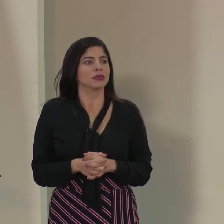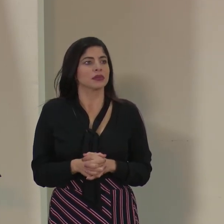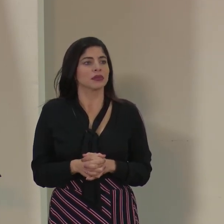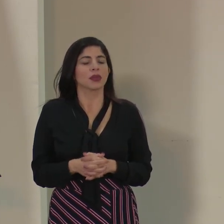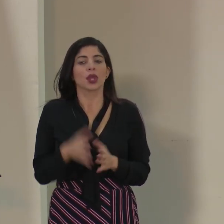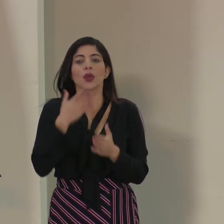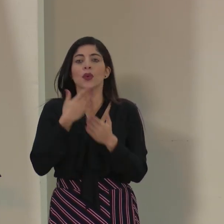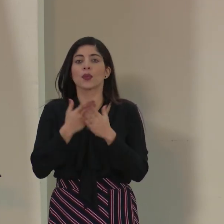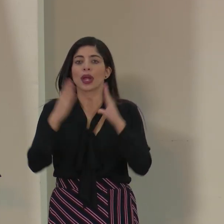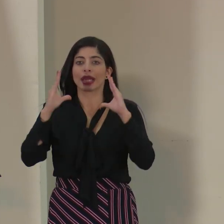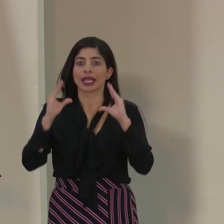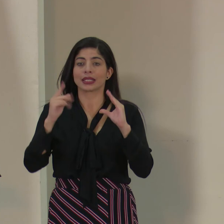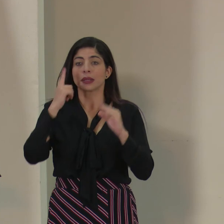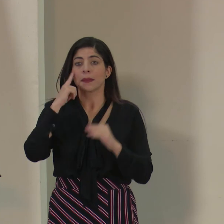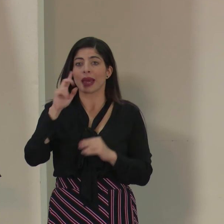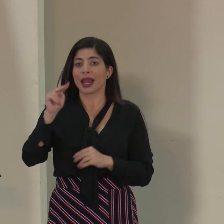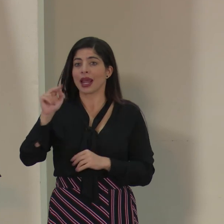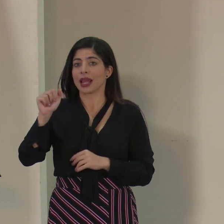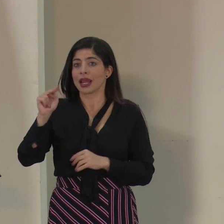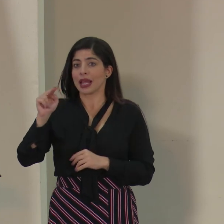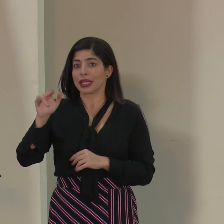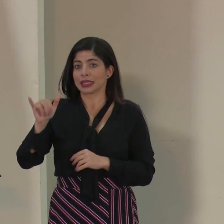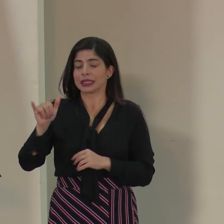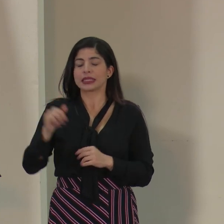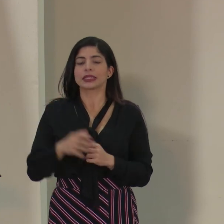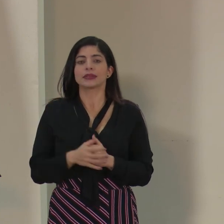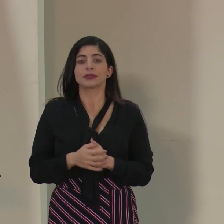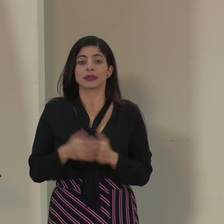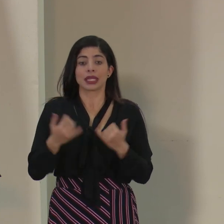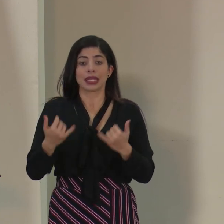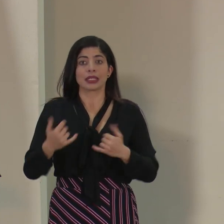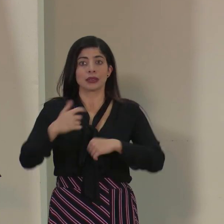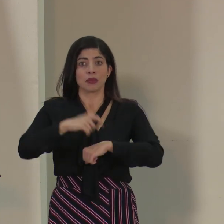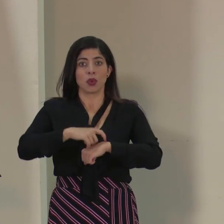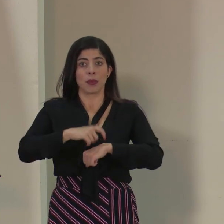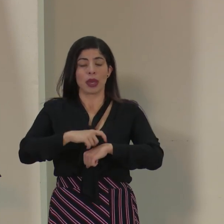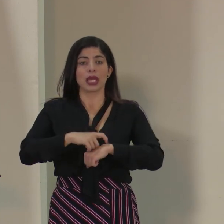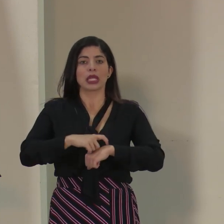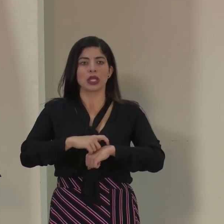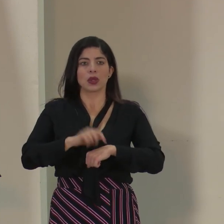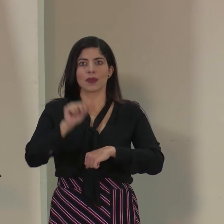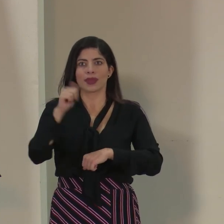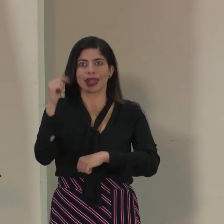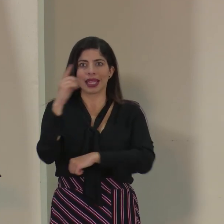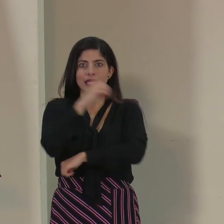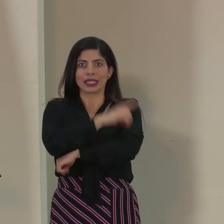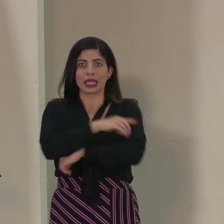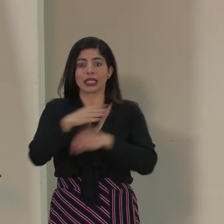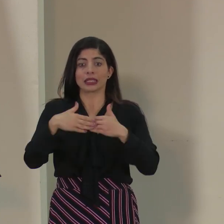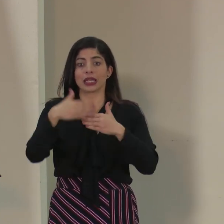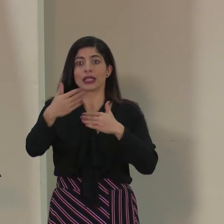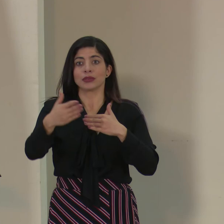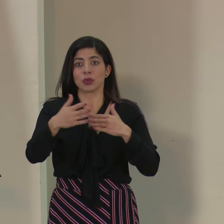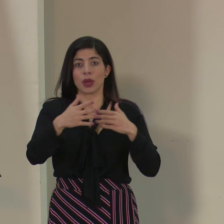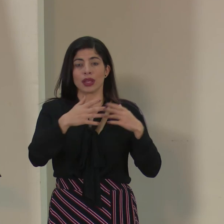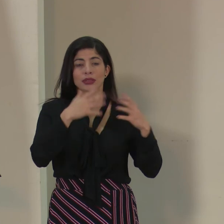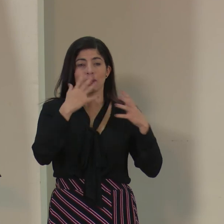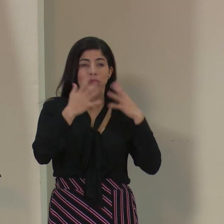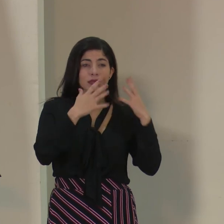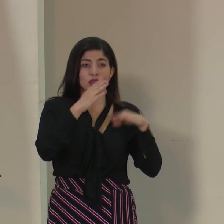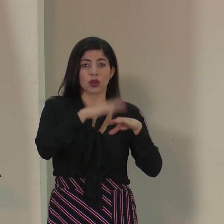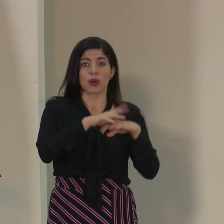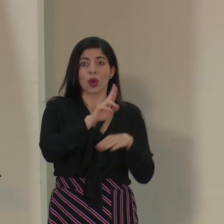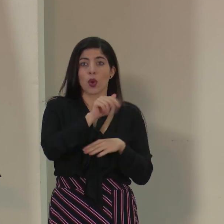Buenas tardes para doña Nancy. Doña Nancy, a estas alturas, ya unos diez días después de que estallara el escándalo de Lopat,